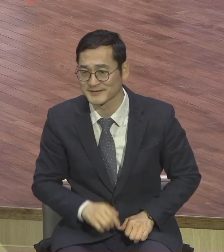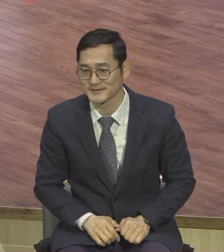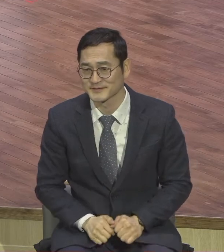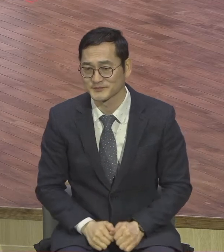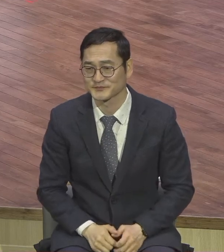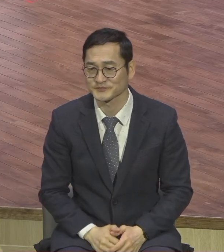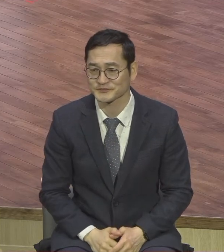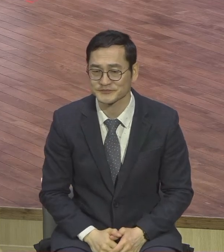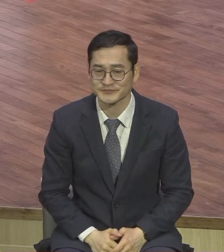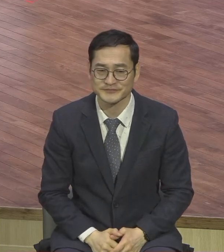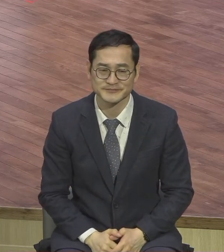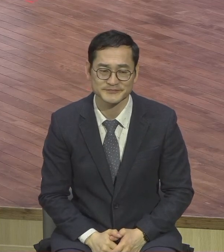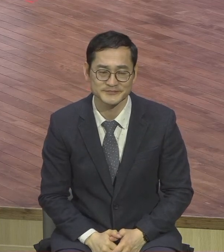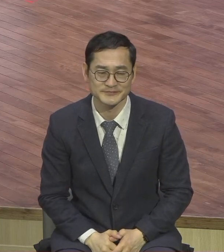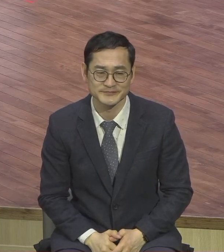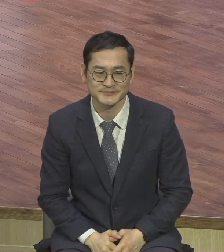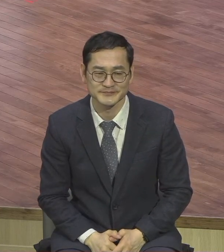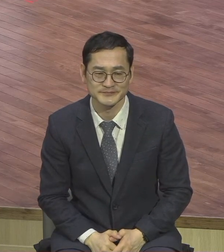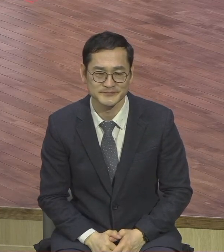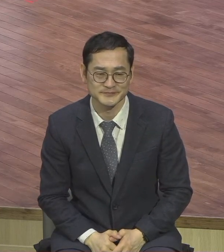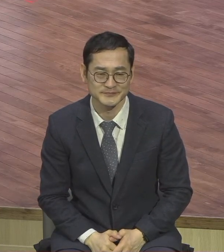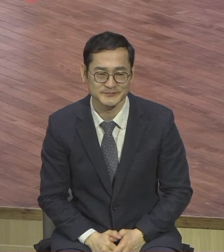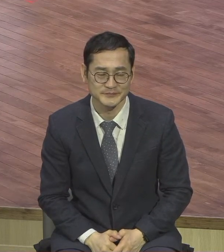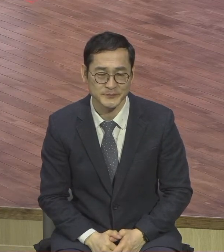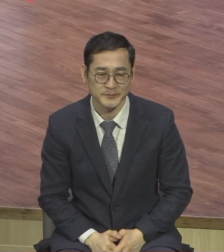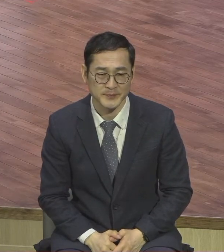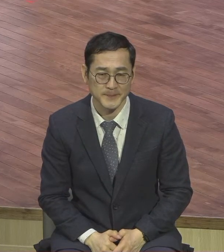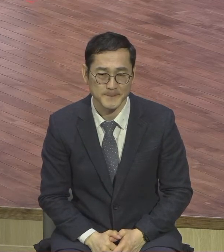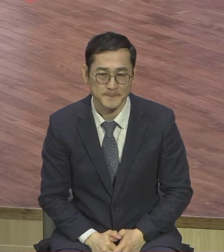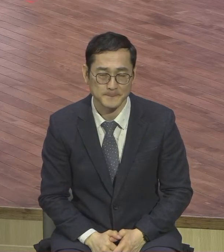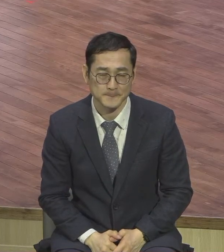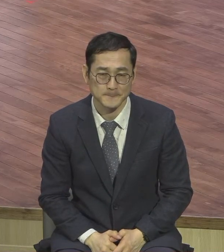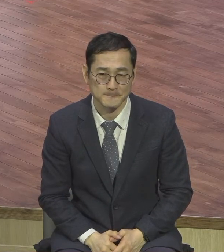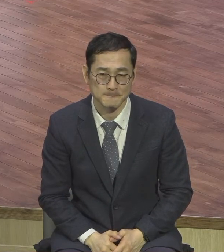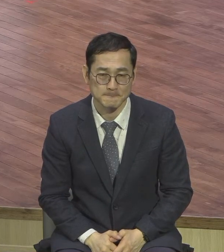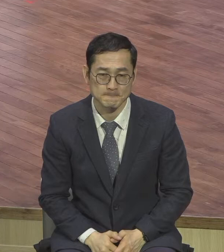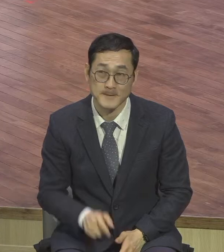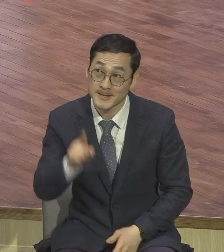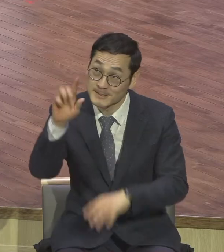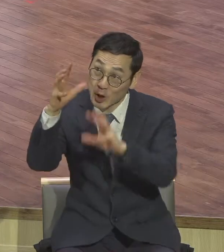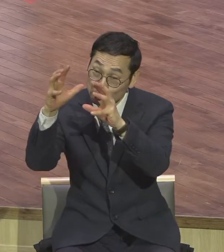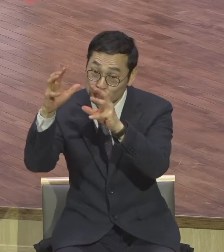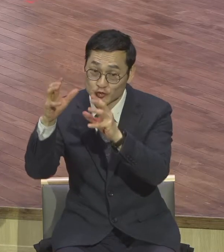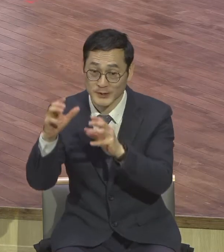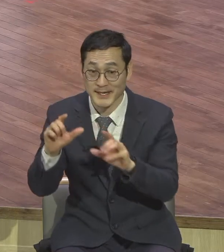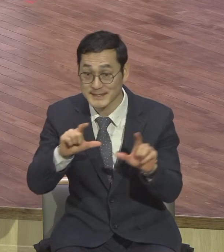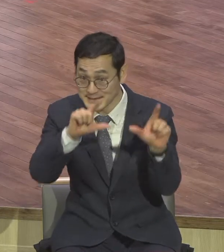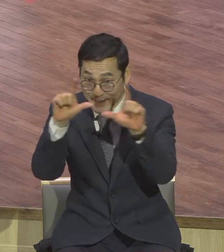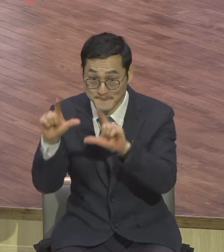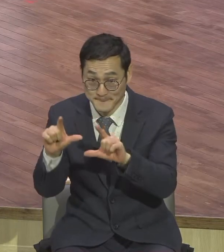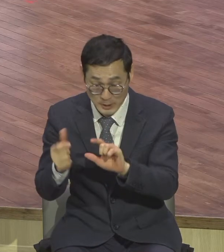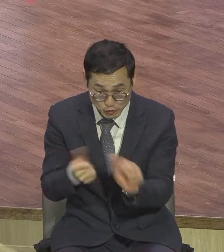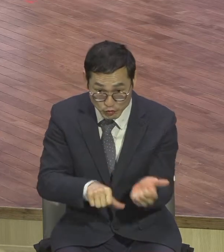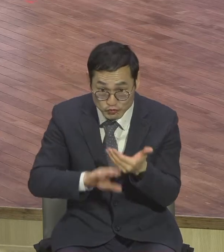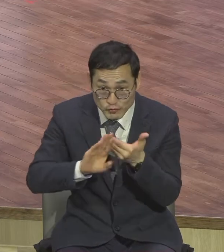특별히 이 천국의 삶은 단순히 죽음 이후에만 가는 게 아니다는 것입니다.